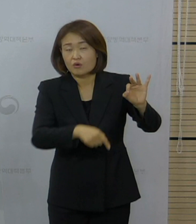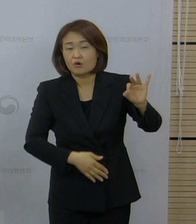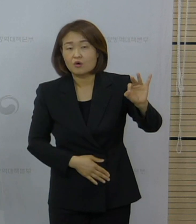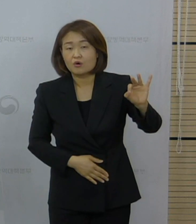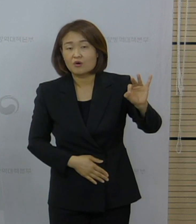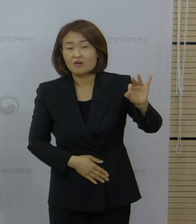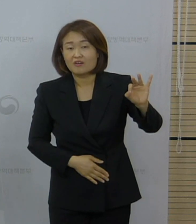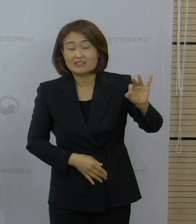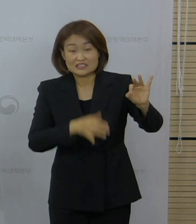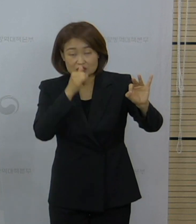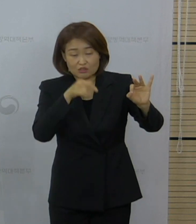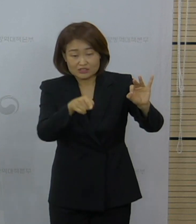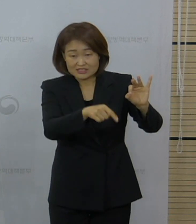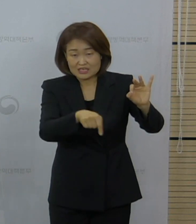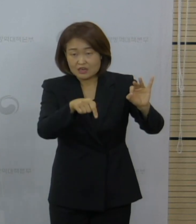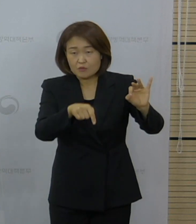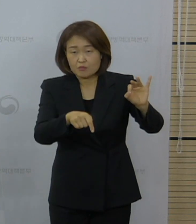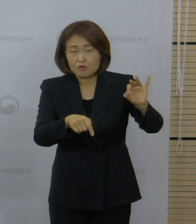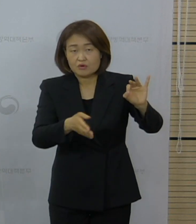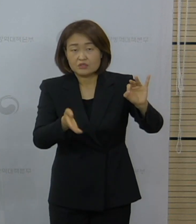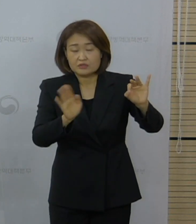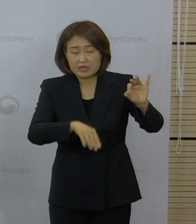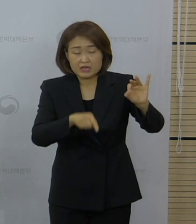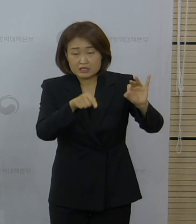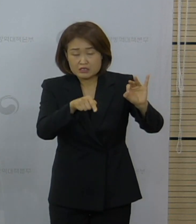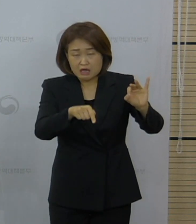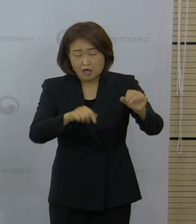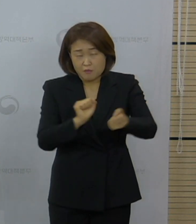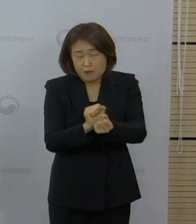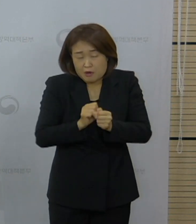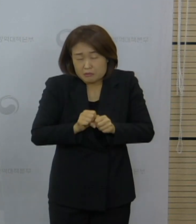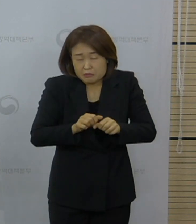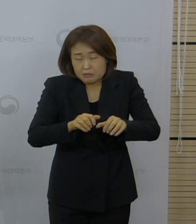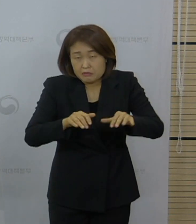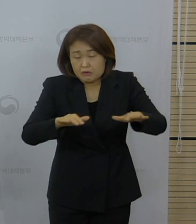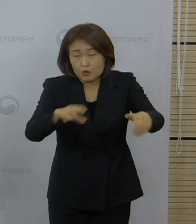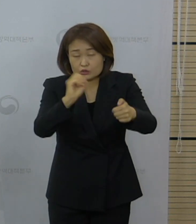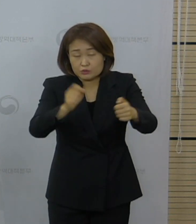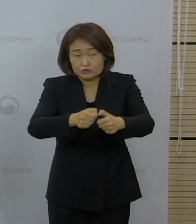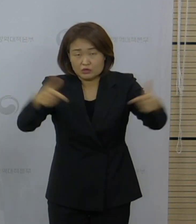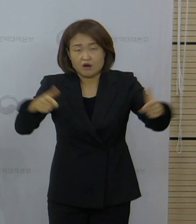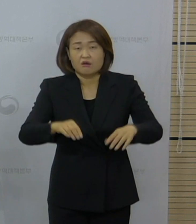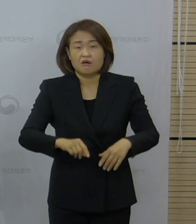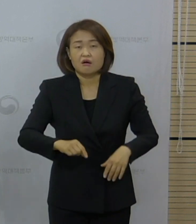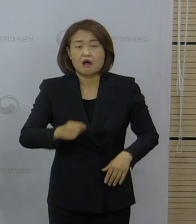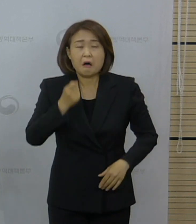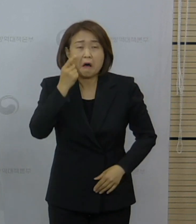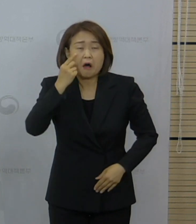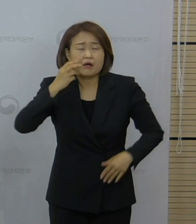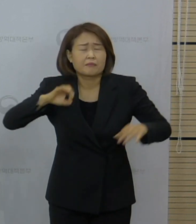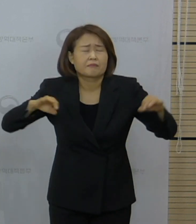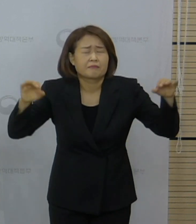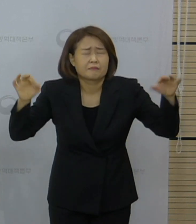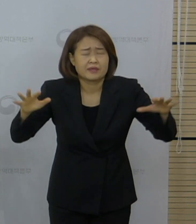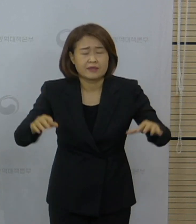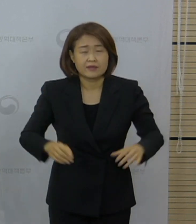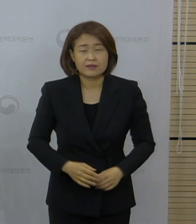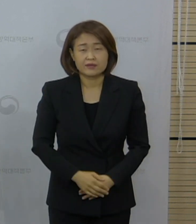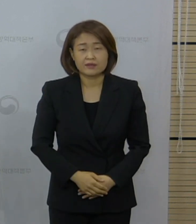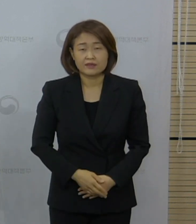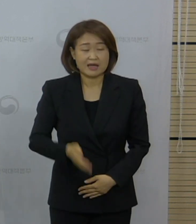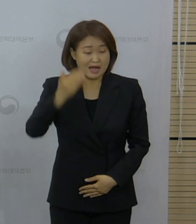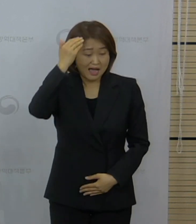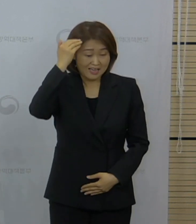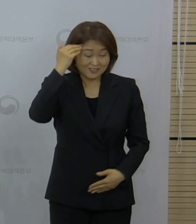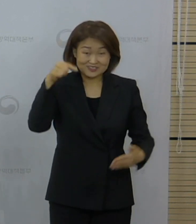변하는 데는 불과 몇 개월의 시간이 걸리지 않기 때문입니다. 지금 우리나라 같은 경우라면 다른 나라에 비해서 그 변이에 대한